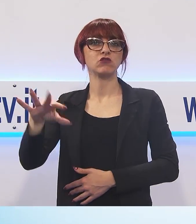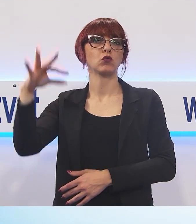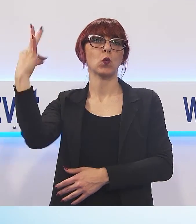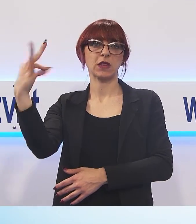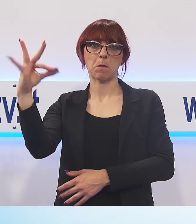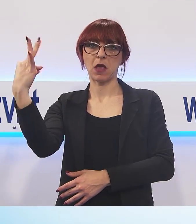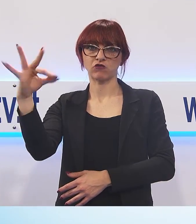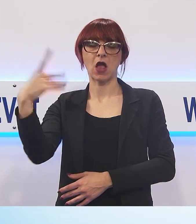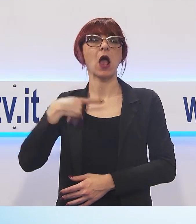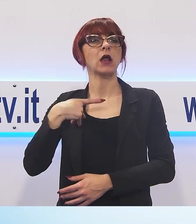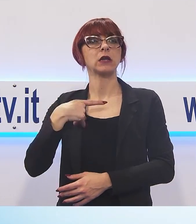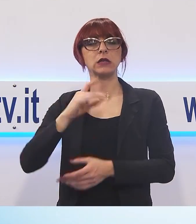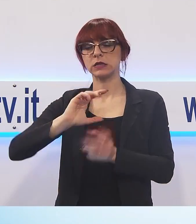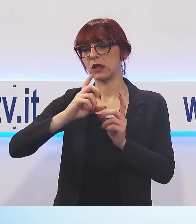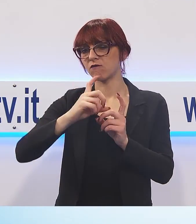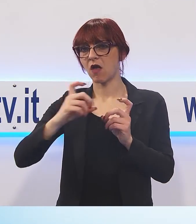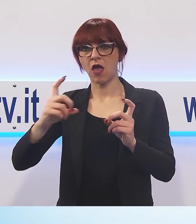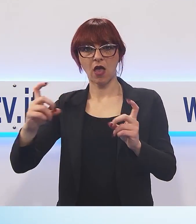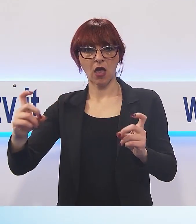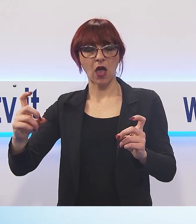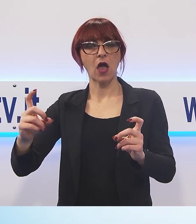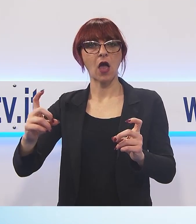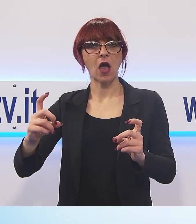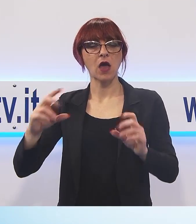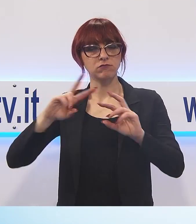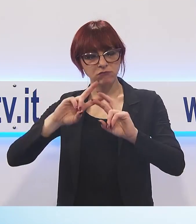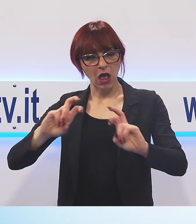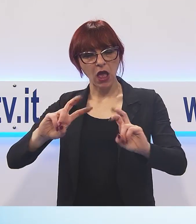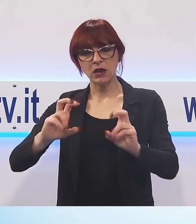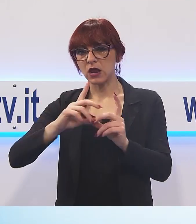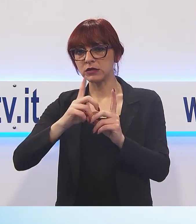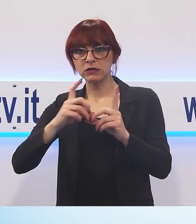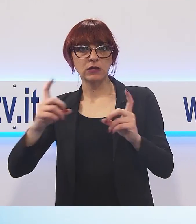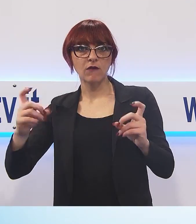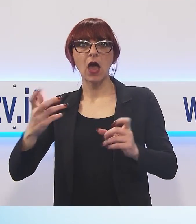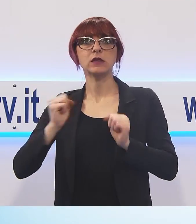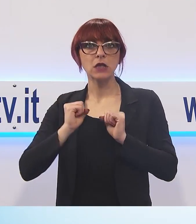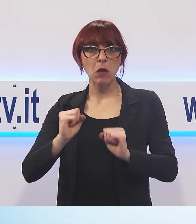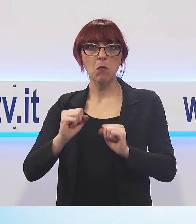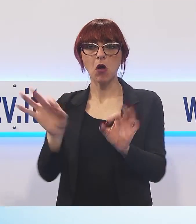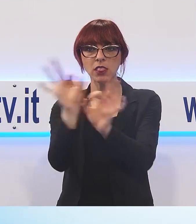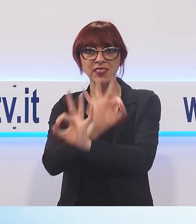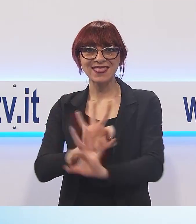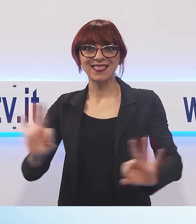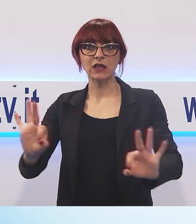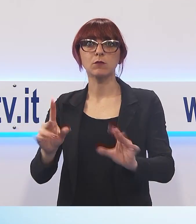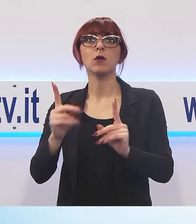possibilità diagnostiche e quindi è a disposizione della